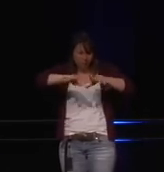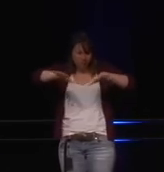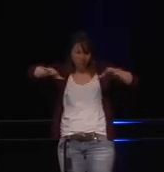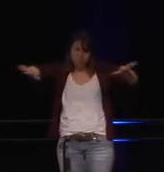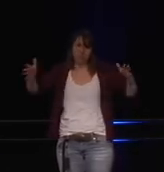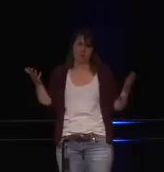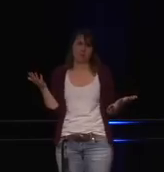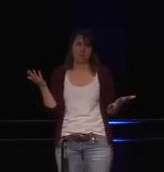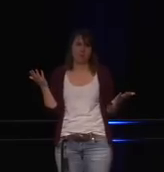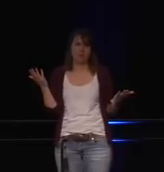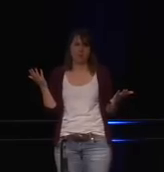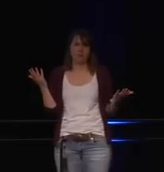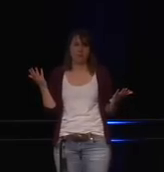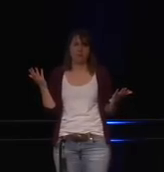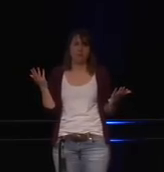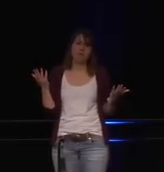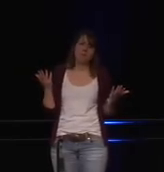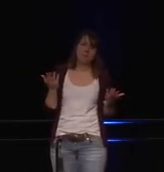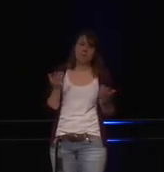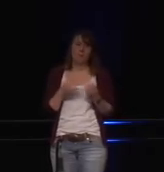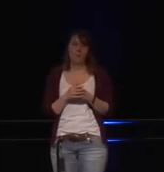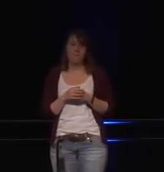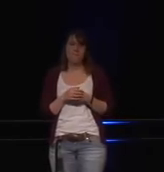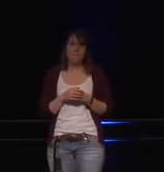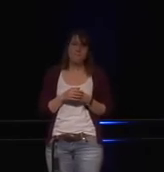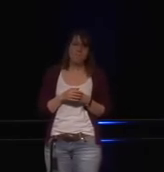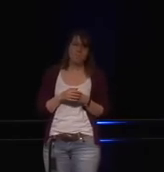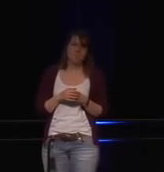verbreitet. Das ist ein bisschen ein Kinderreib abgeschrieben hier.